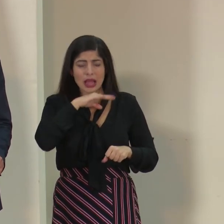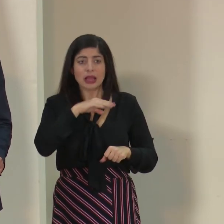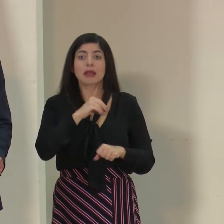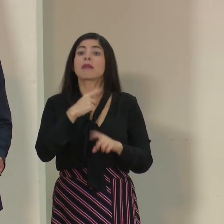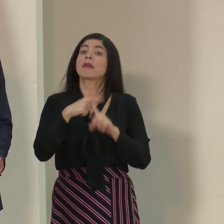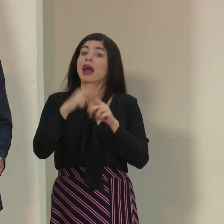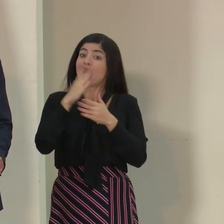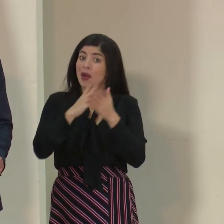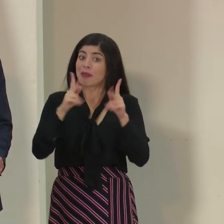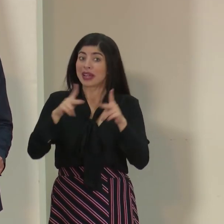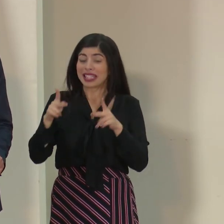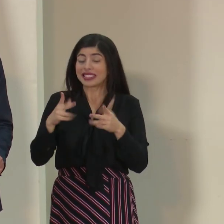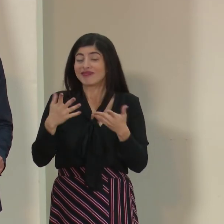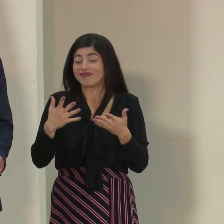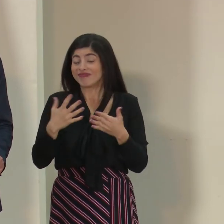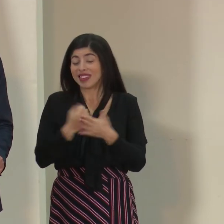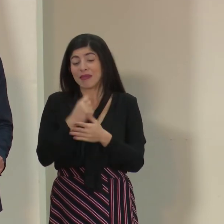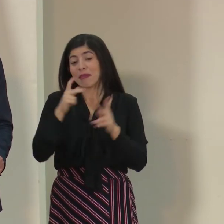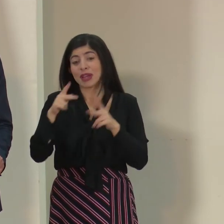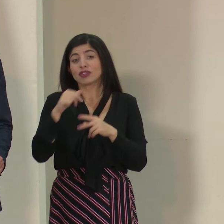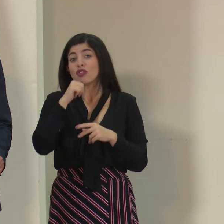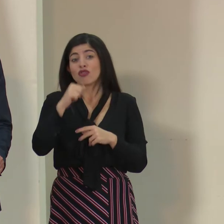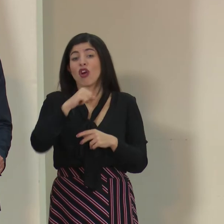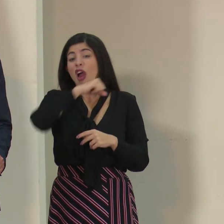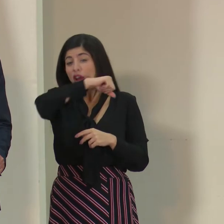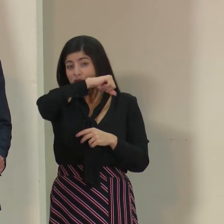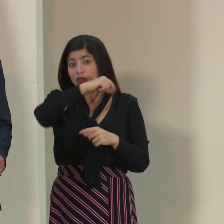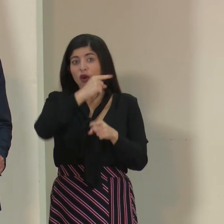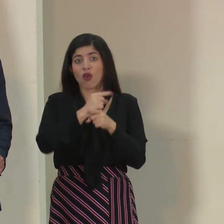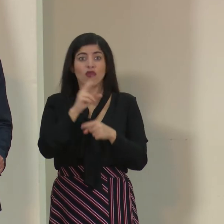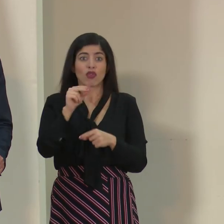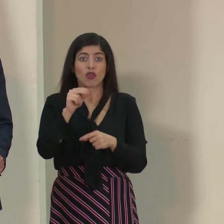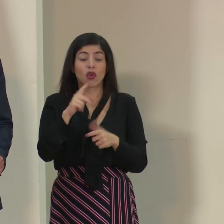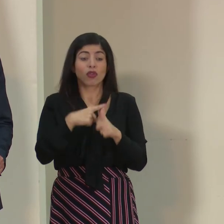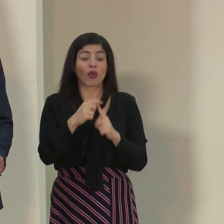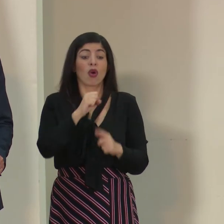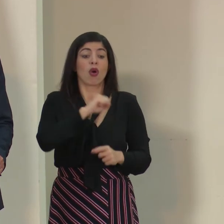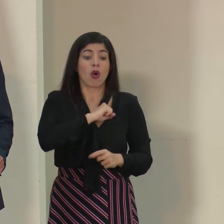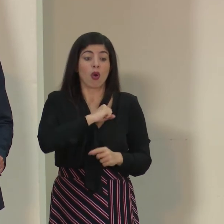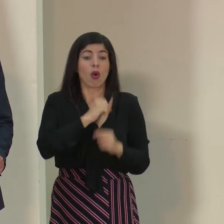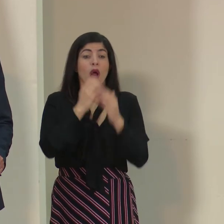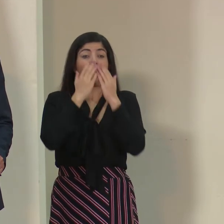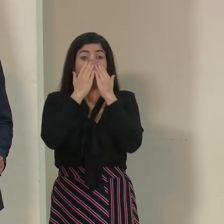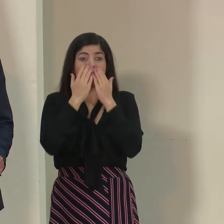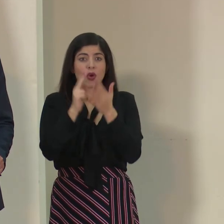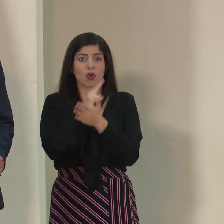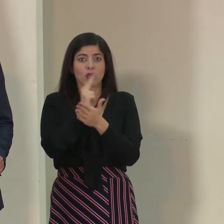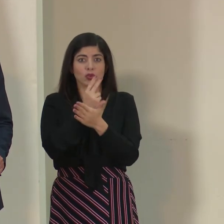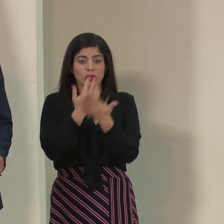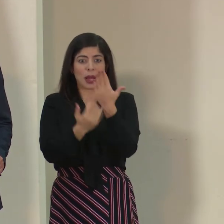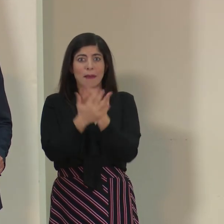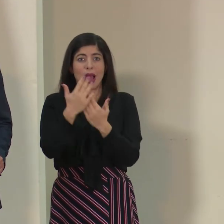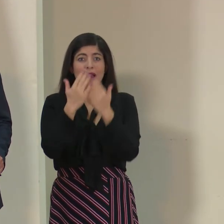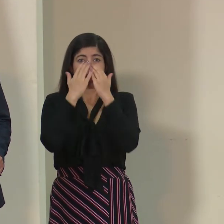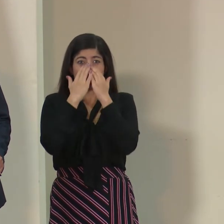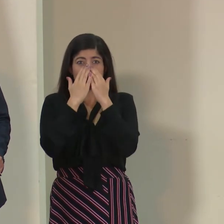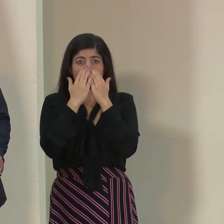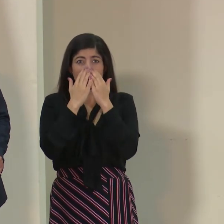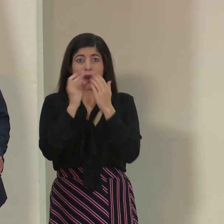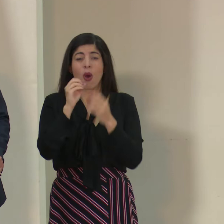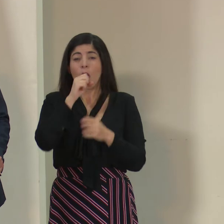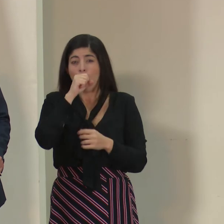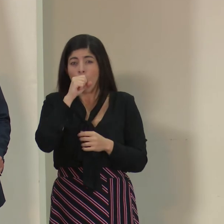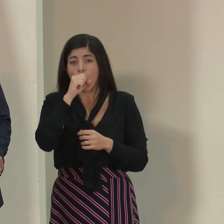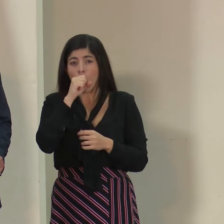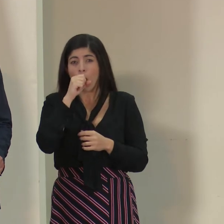gente que lamentablemente no usa el protocolo de estornudo y tos, entonces cuando estornuda y tose, hasta se tapan con la mano, hacen así,